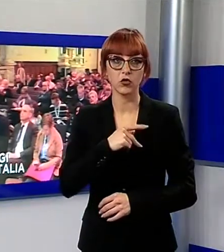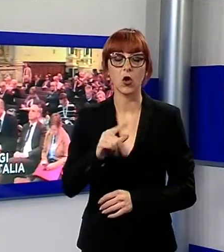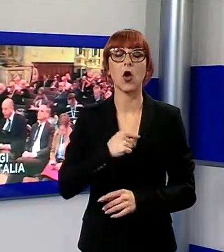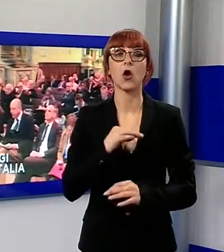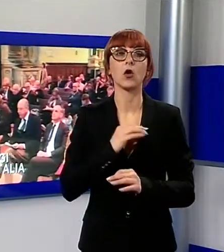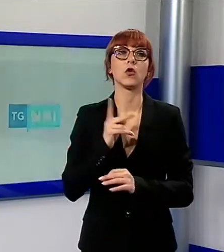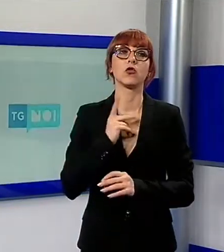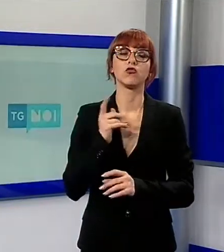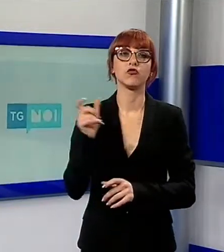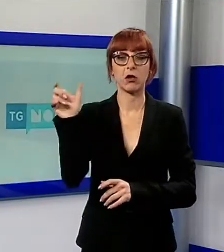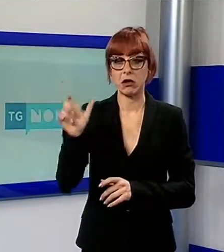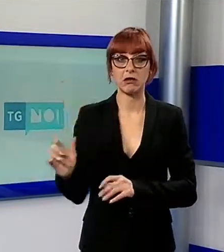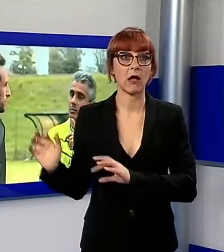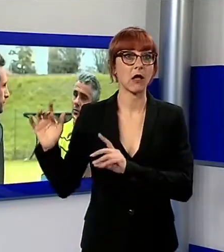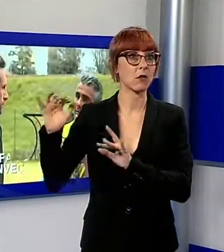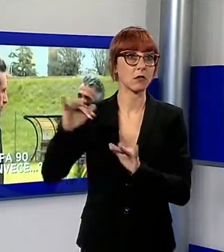sabato.